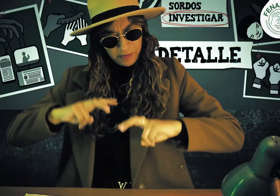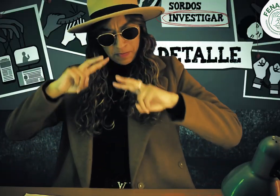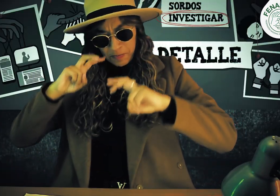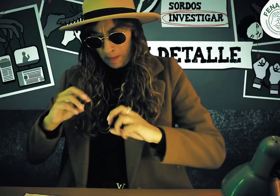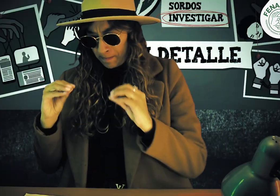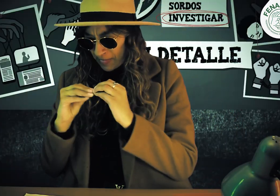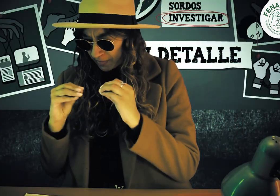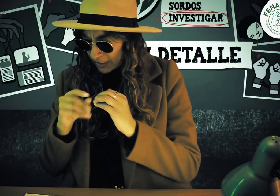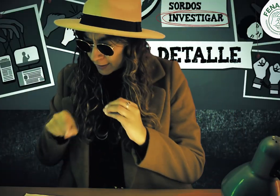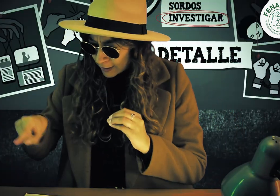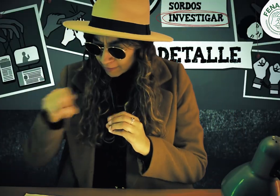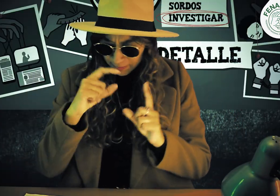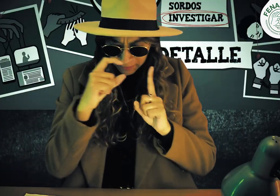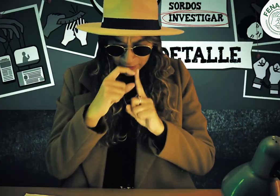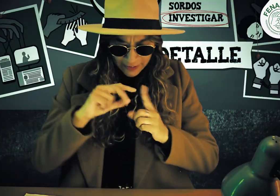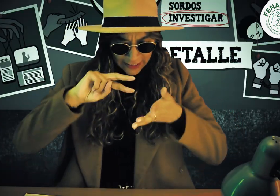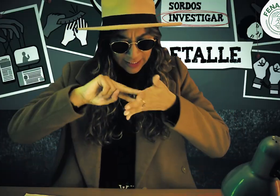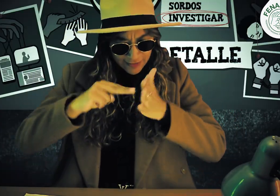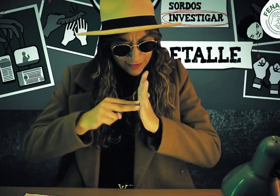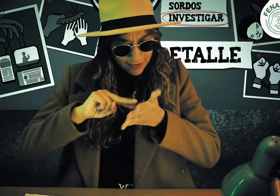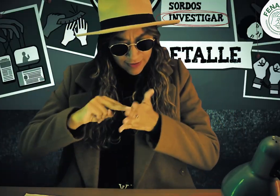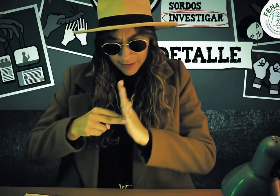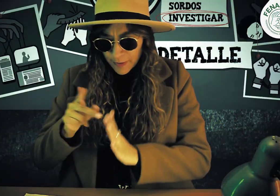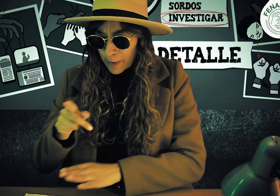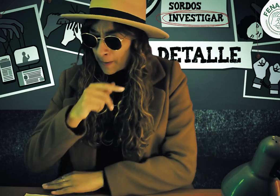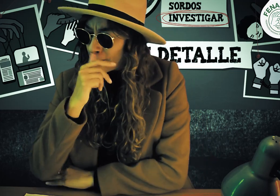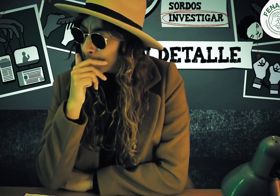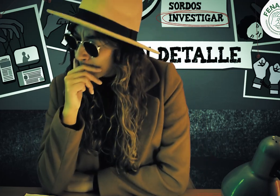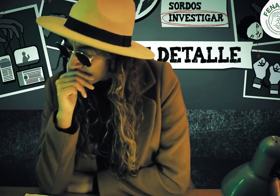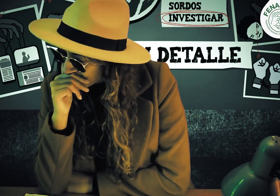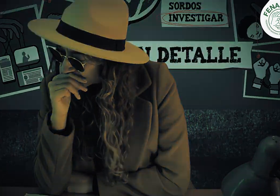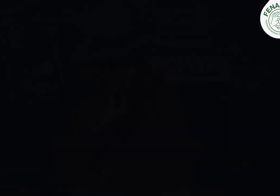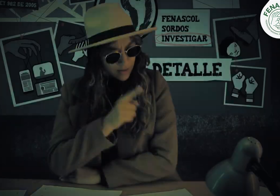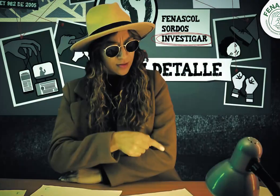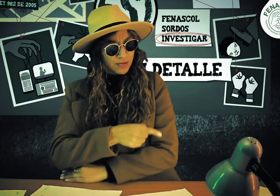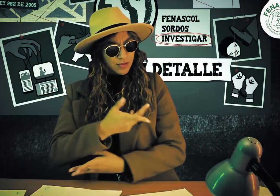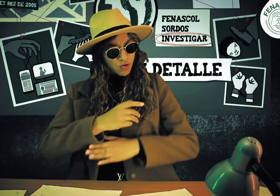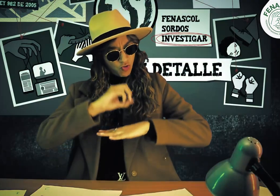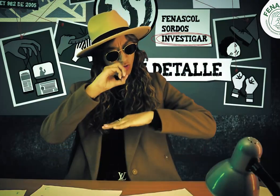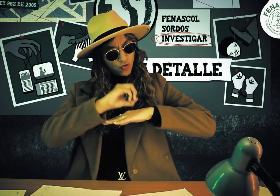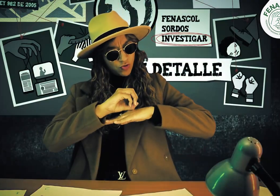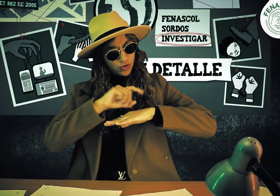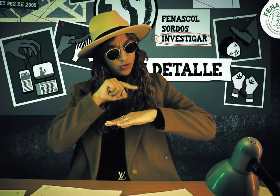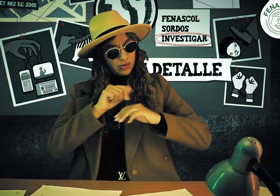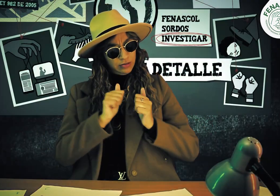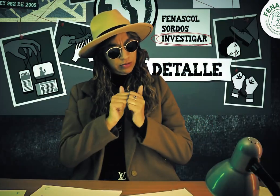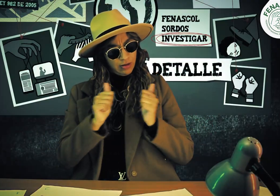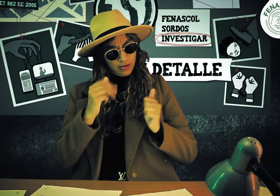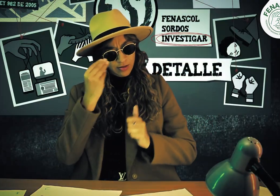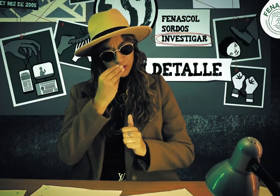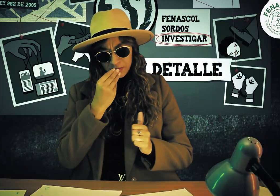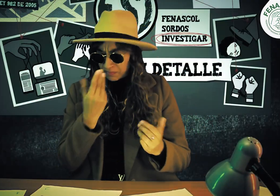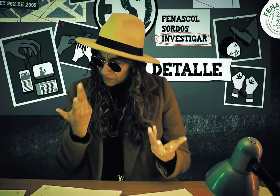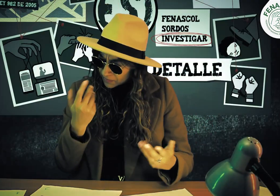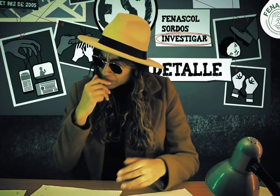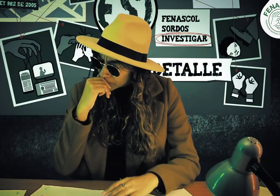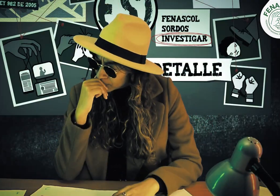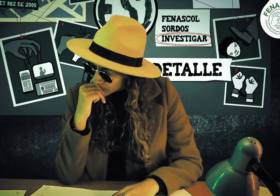la organización sin ánimo de lucro?